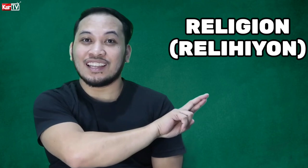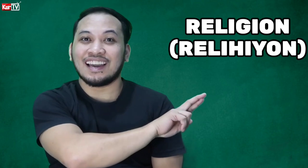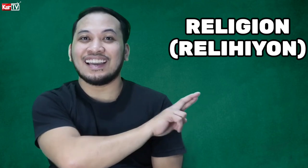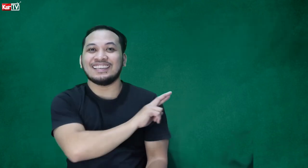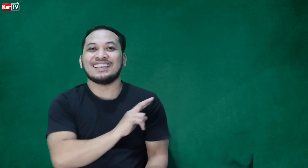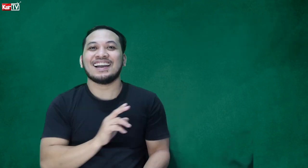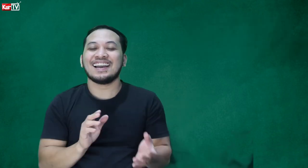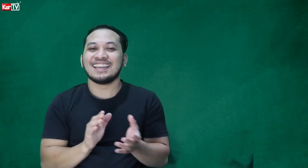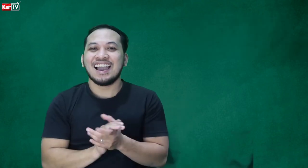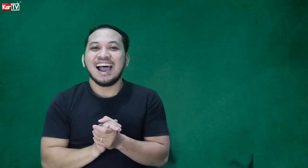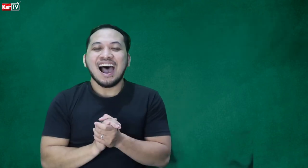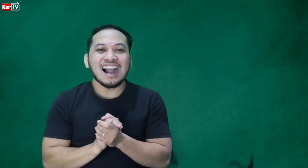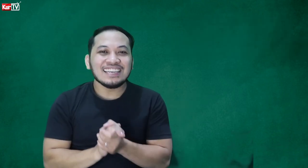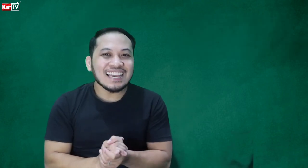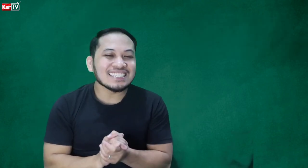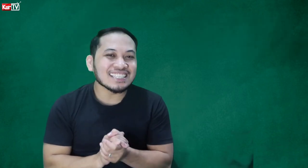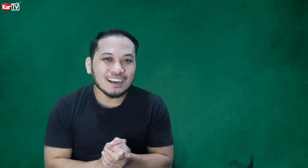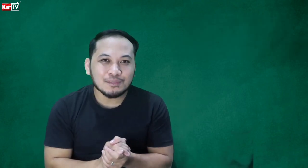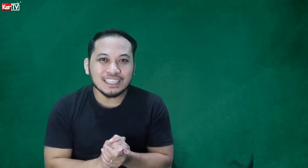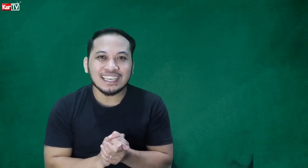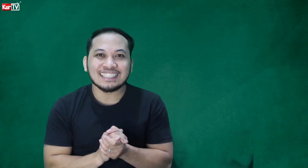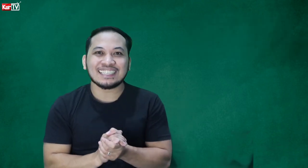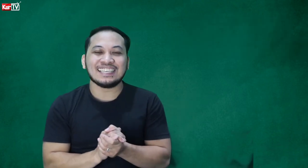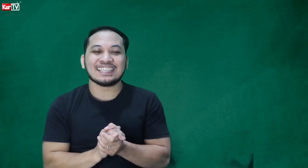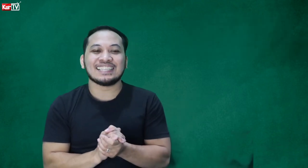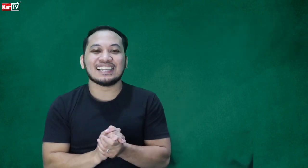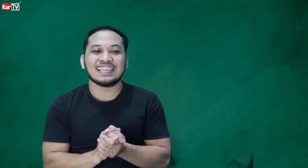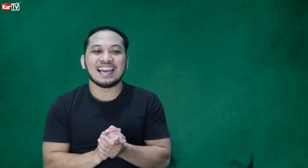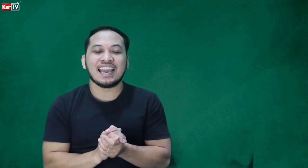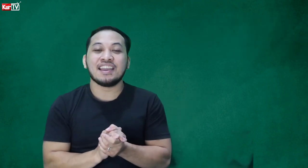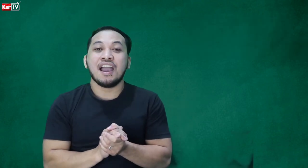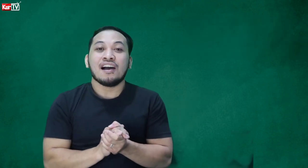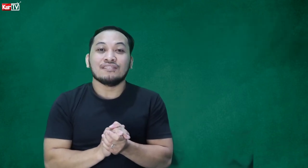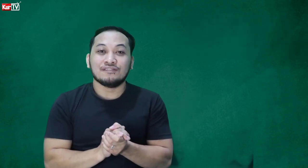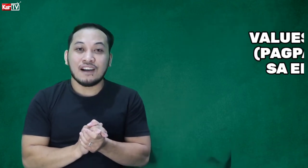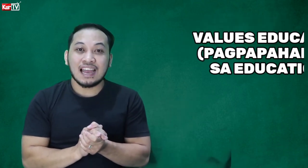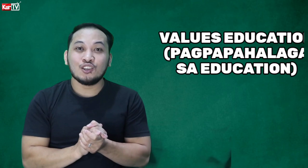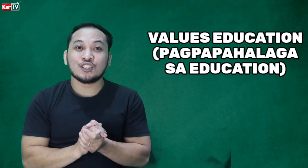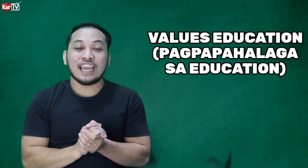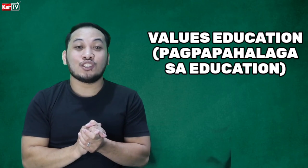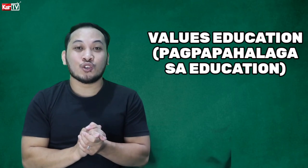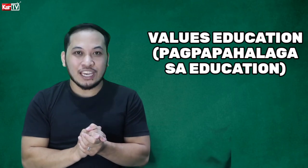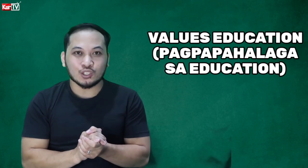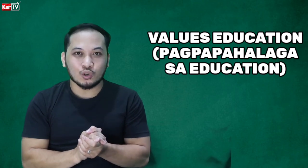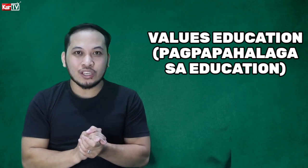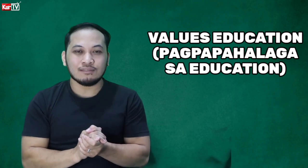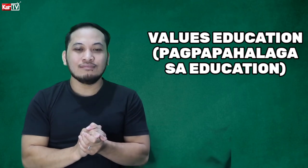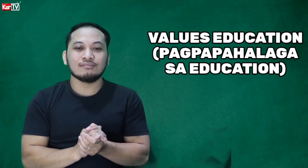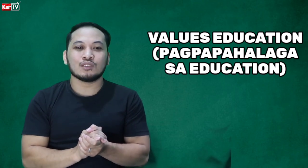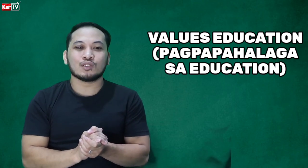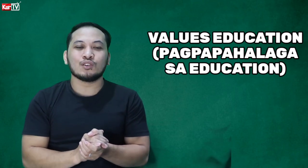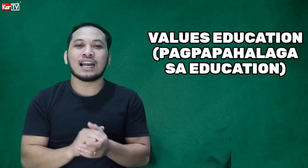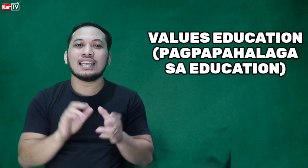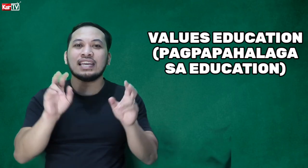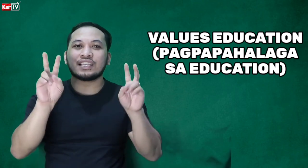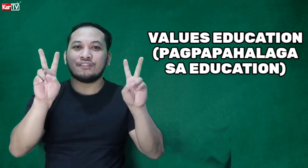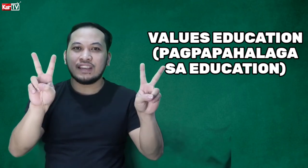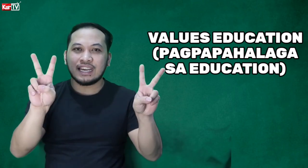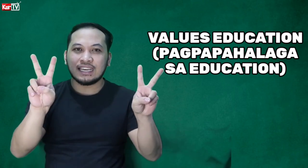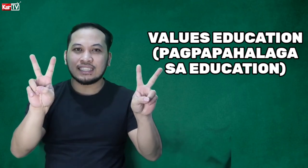Ayan. Ang next na subject na isisenyas natin ay Values Education. So, naka letter B ka ng